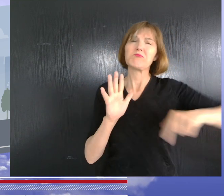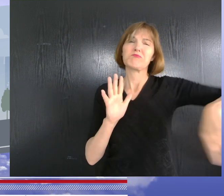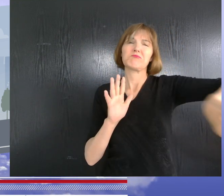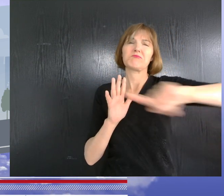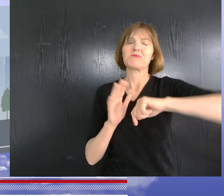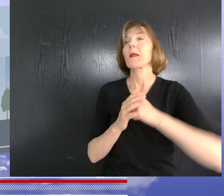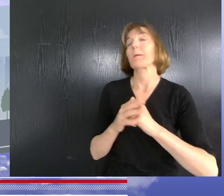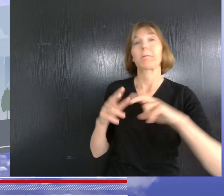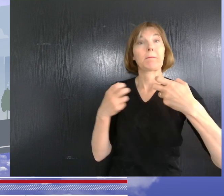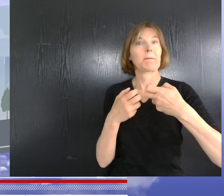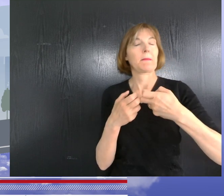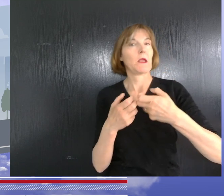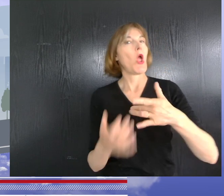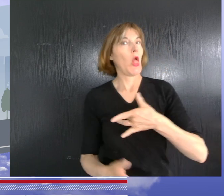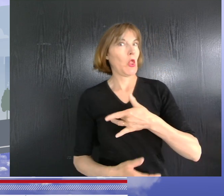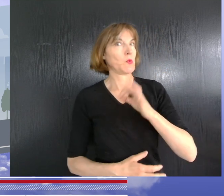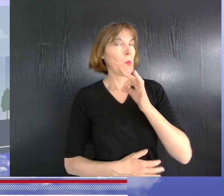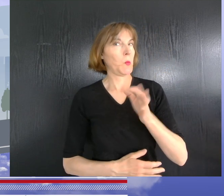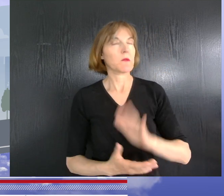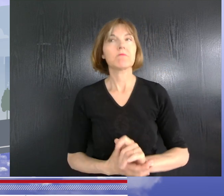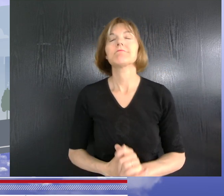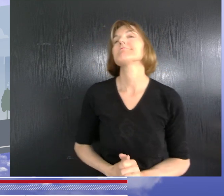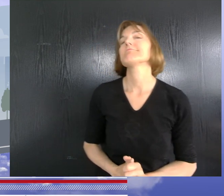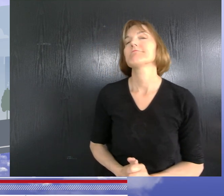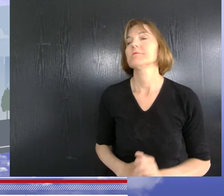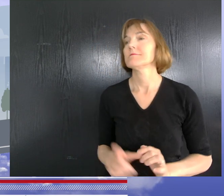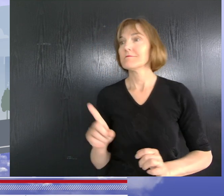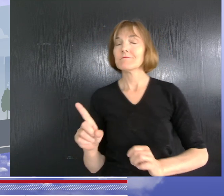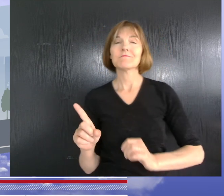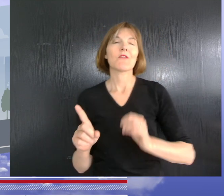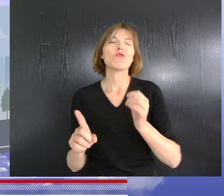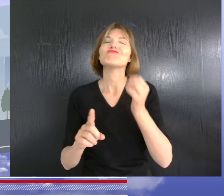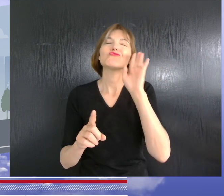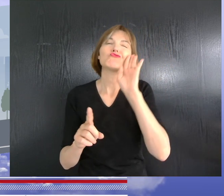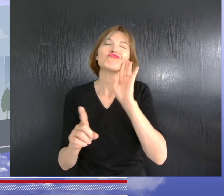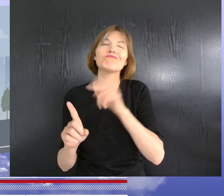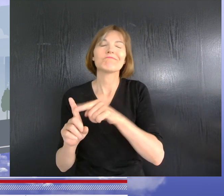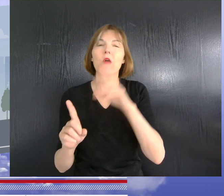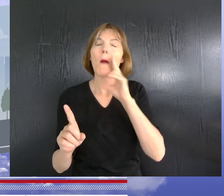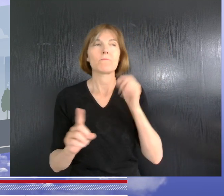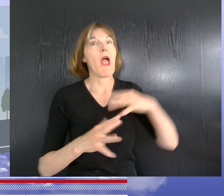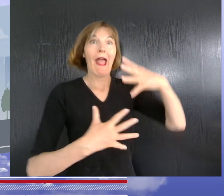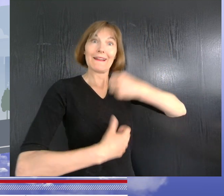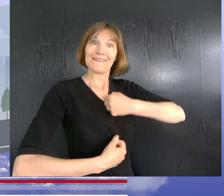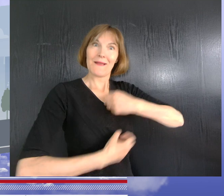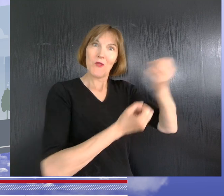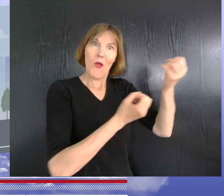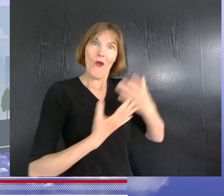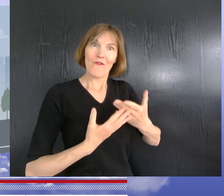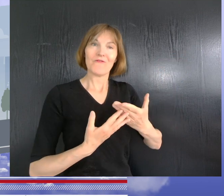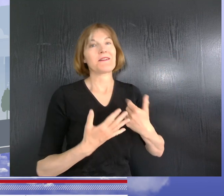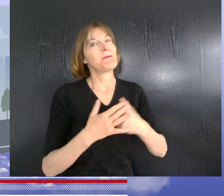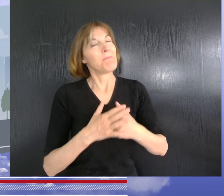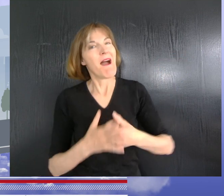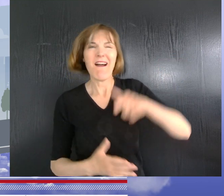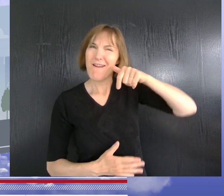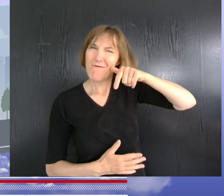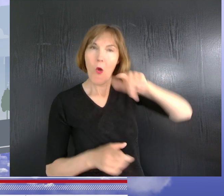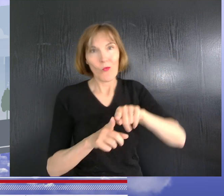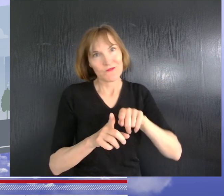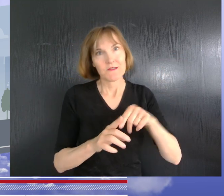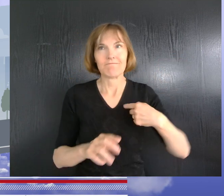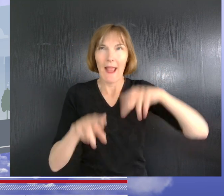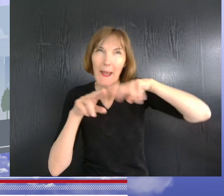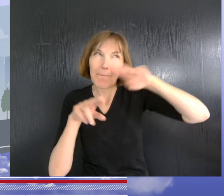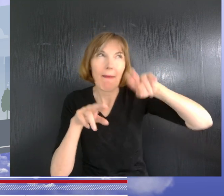le terrain qui l'entourait. Le prix offert était intéressant. Le brave homme décida d'accepter l'offre et